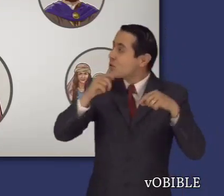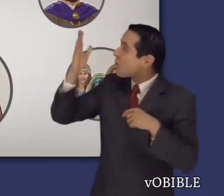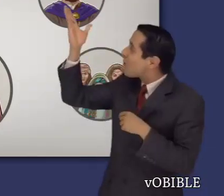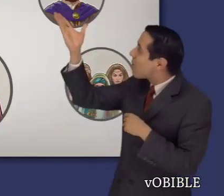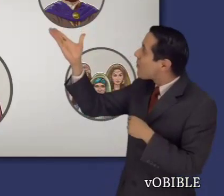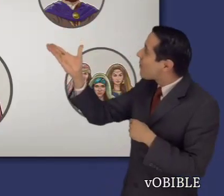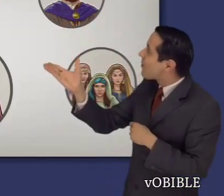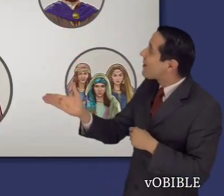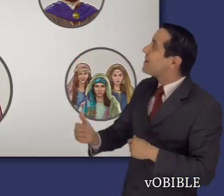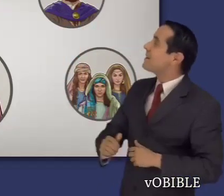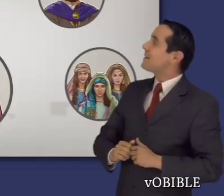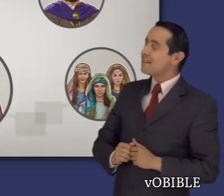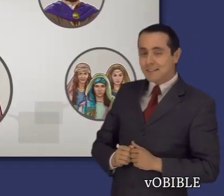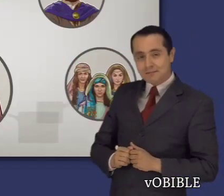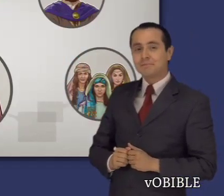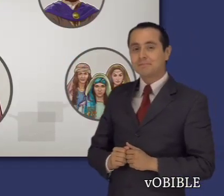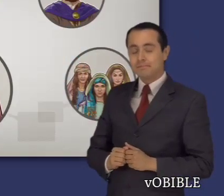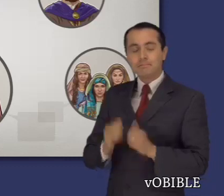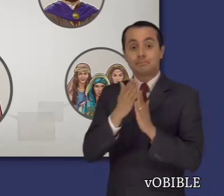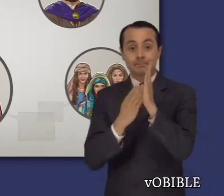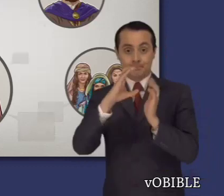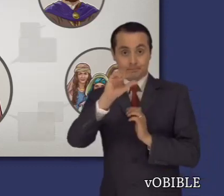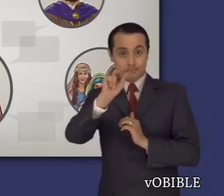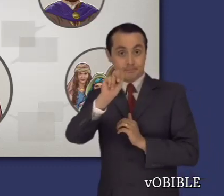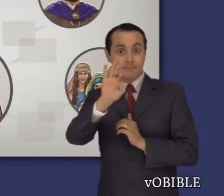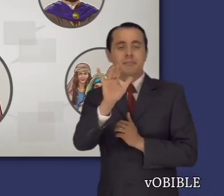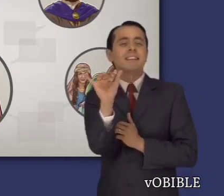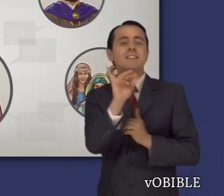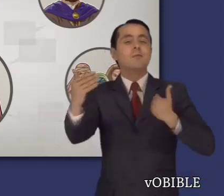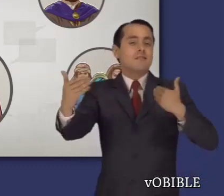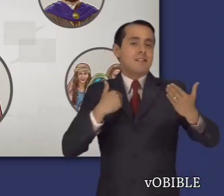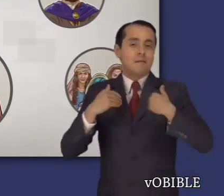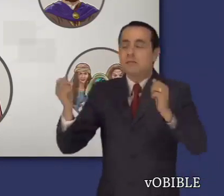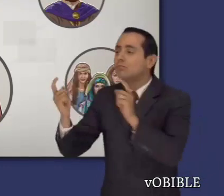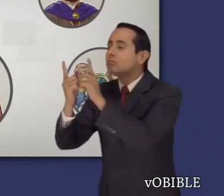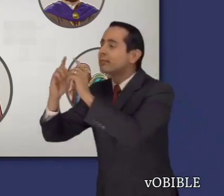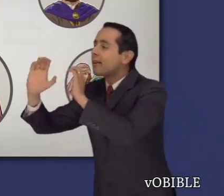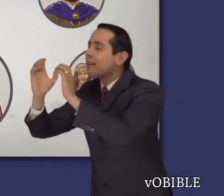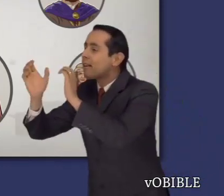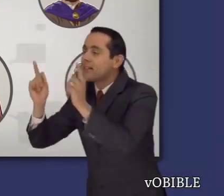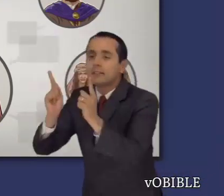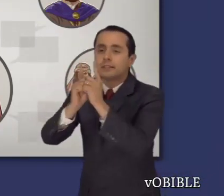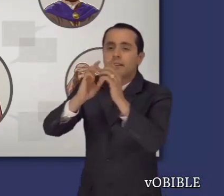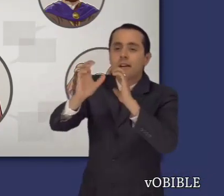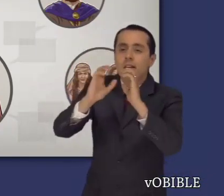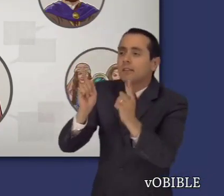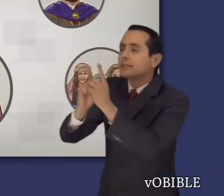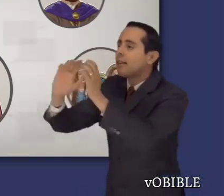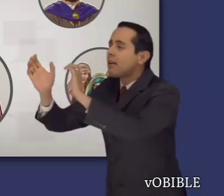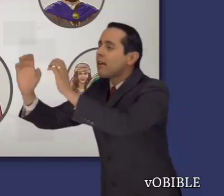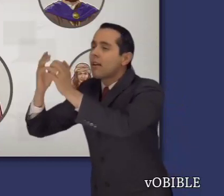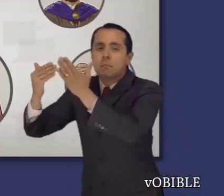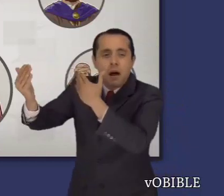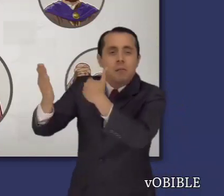Jerusalén. La canción consiste en una serie de diálogos en los que los participantes cambian constantemente.